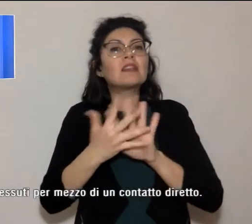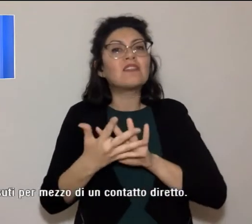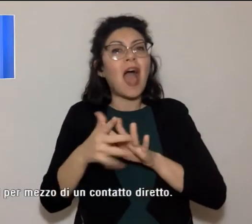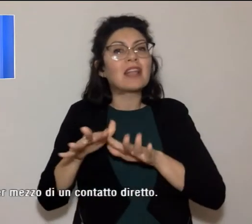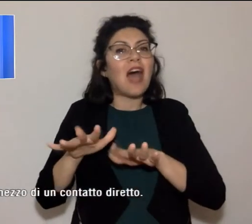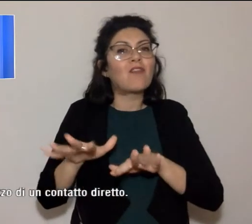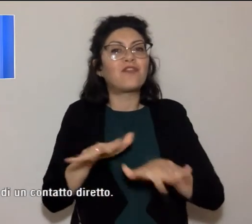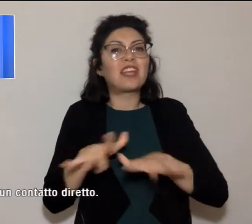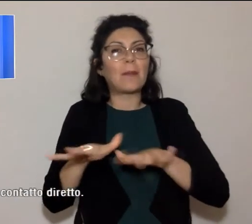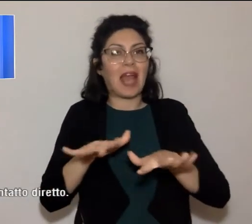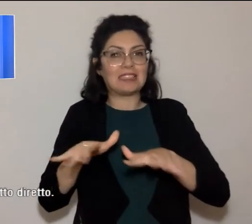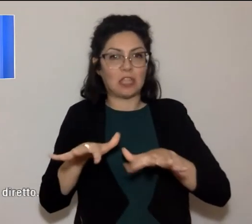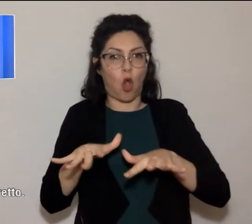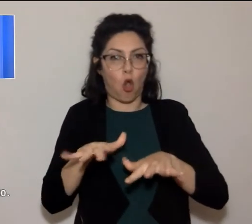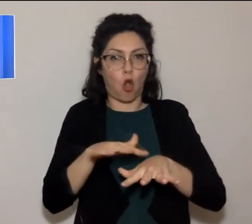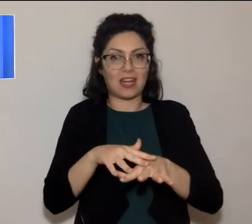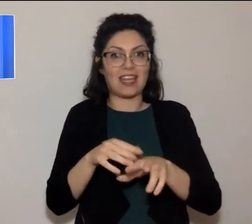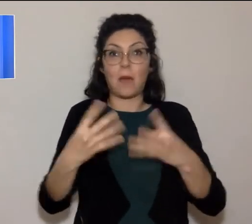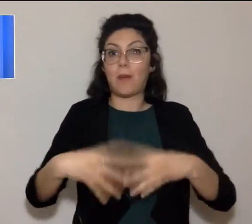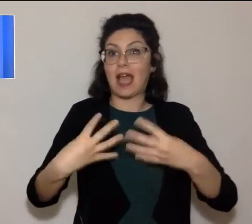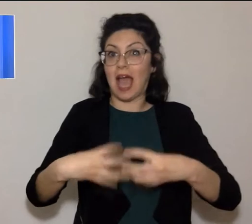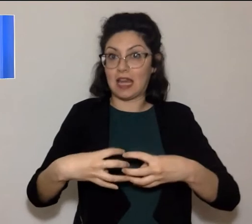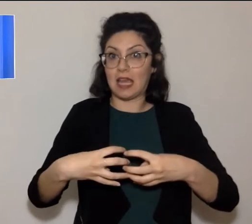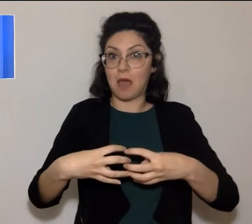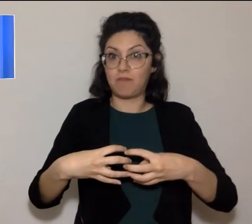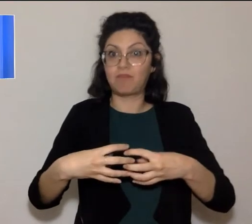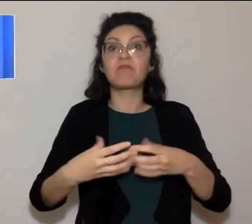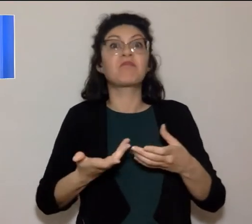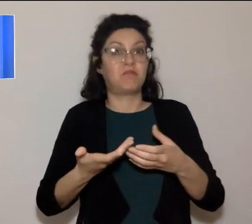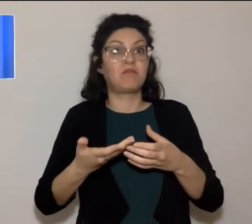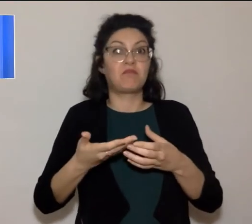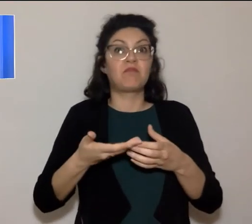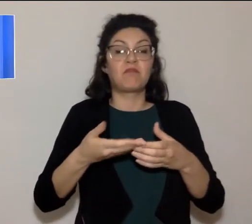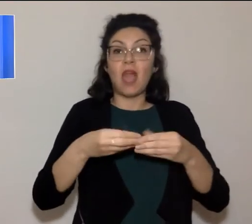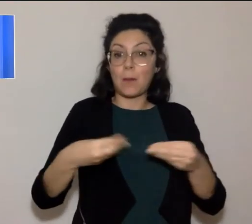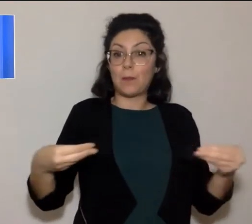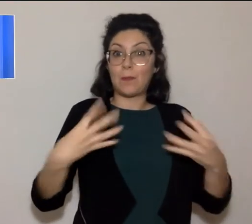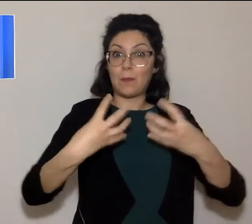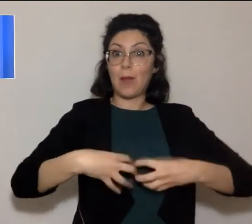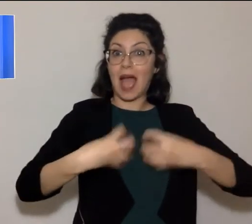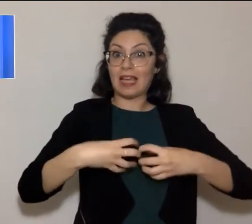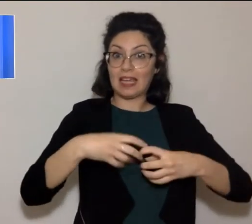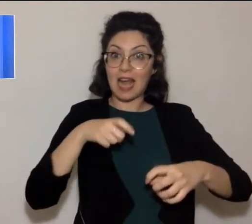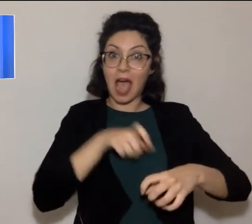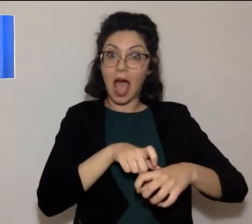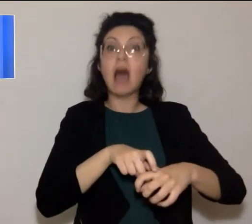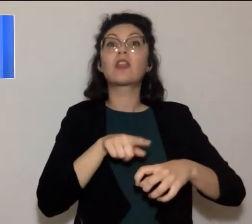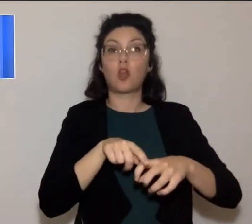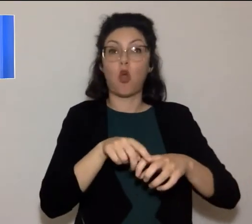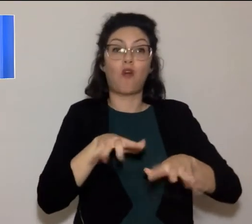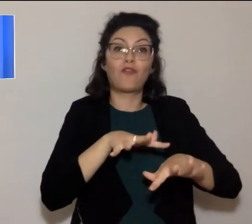meccaniche. Le punte del macchinario amplificano le vibrazioni meccaniche e